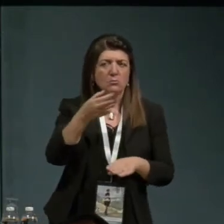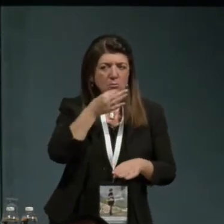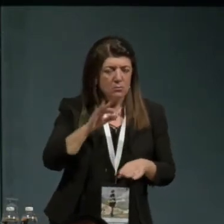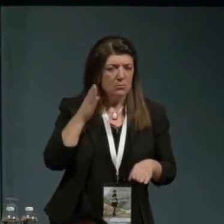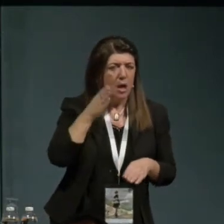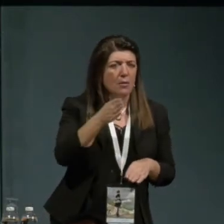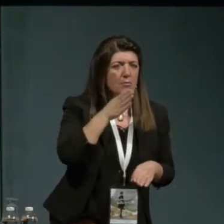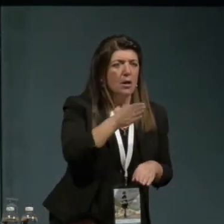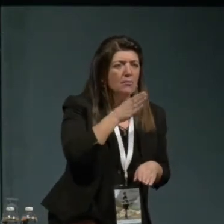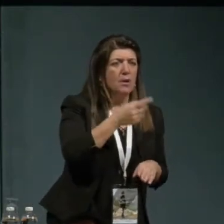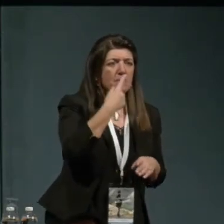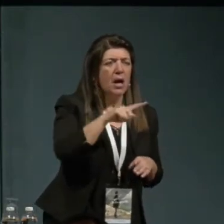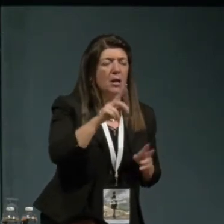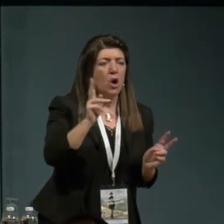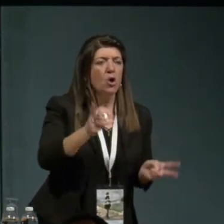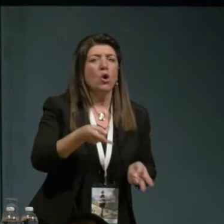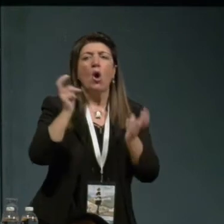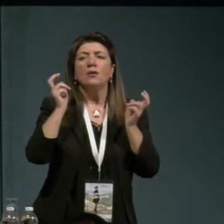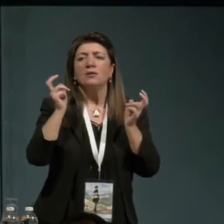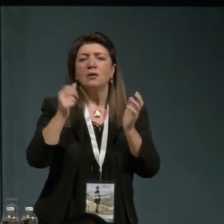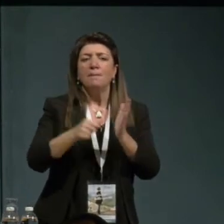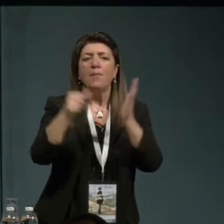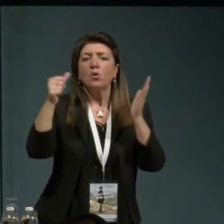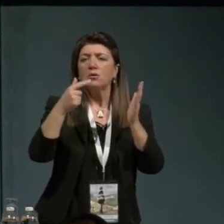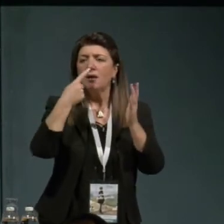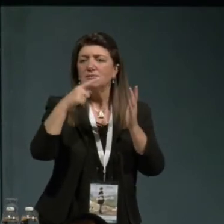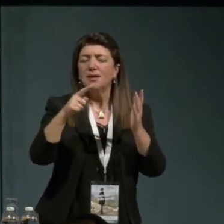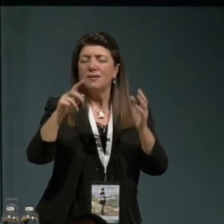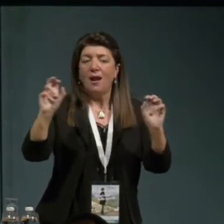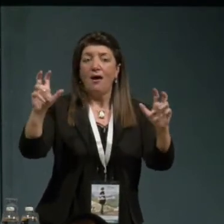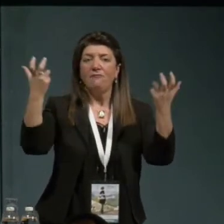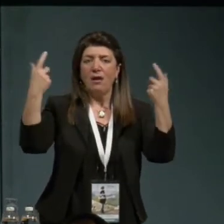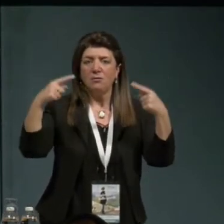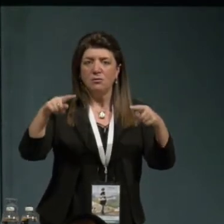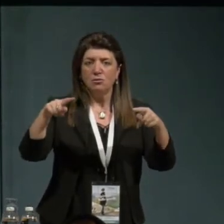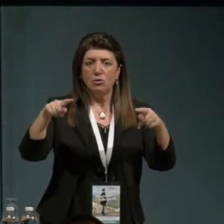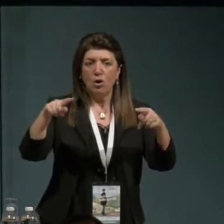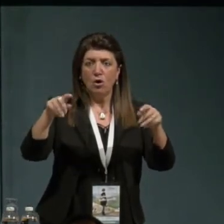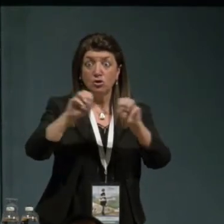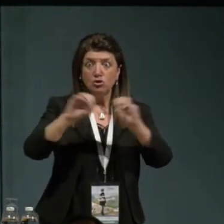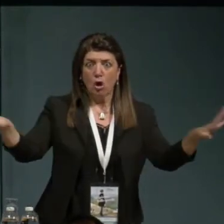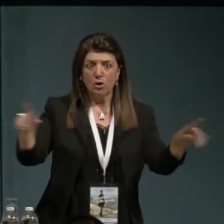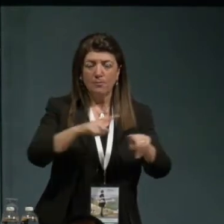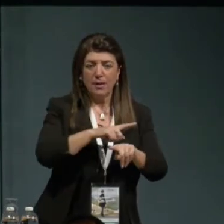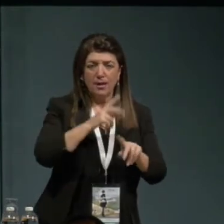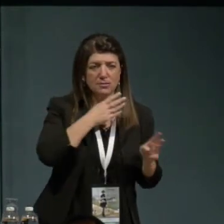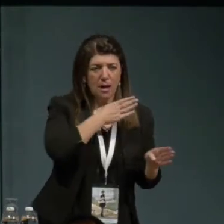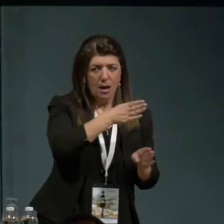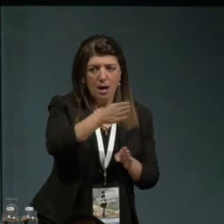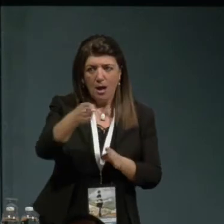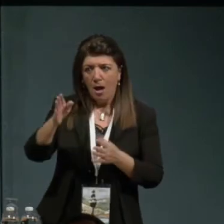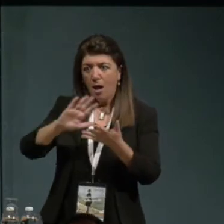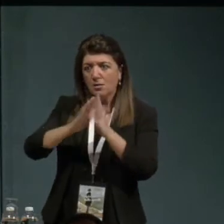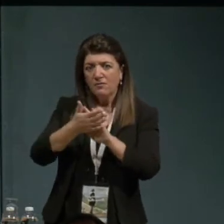dell'évenement, dell'evento, della sorpresa, e assumendolo a oggetto di cronaca, di studio, di